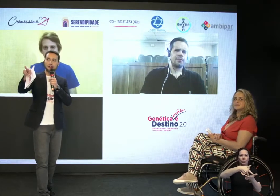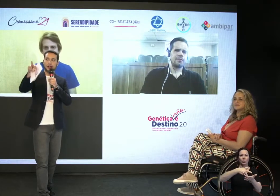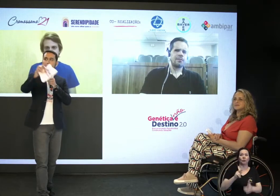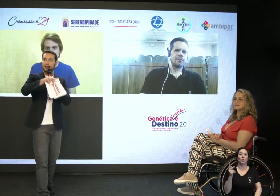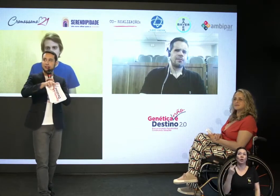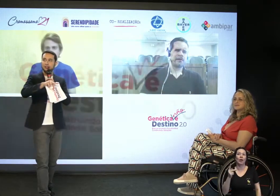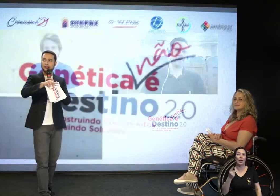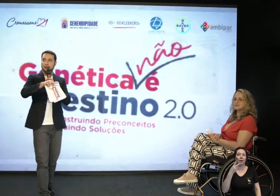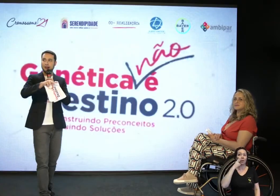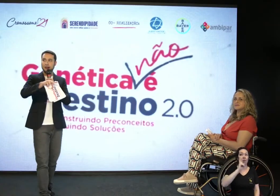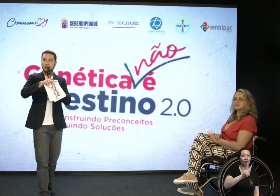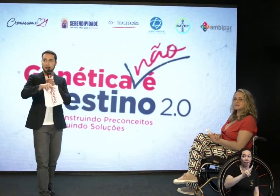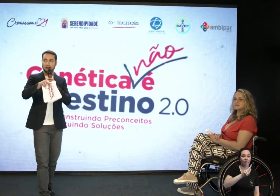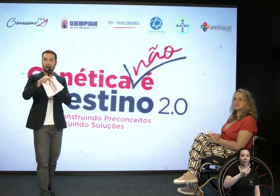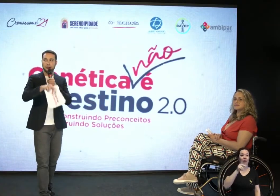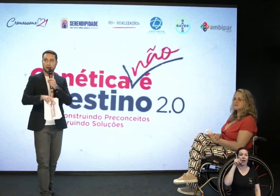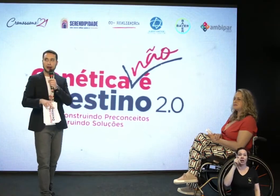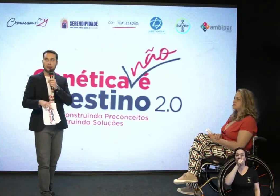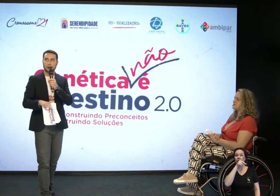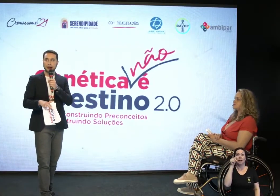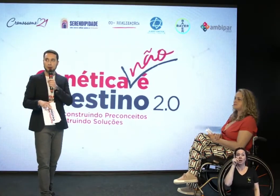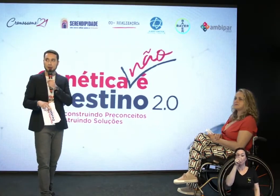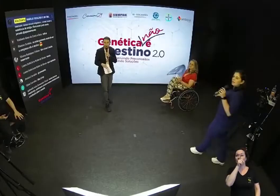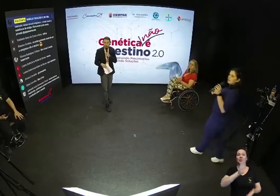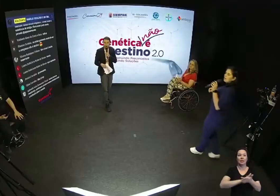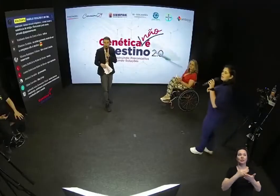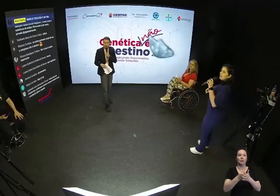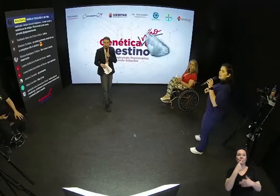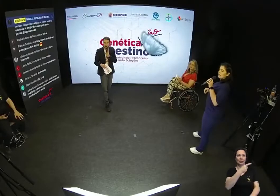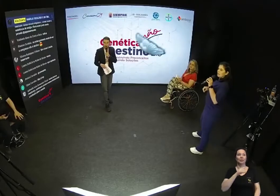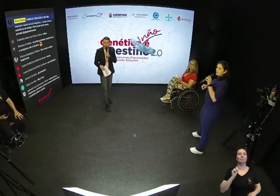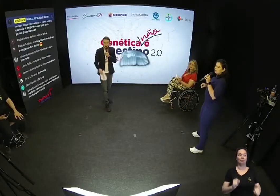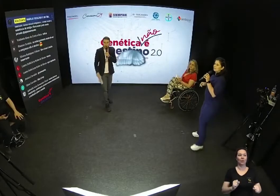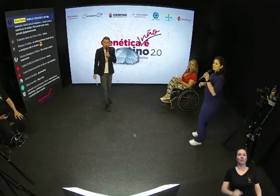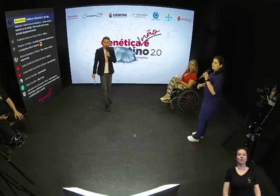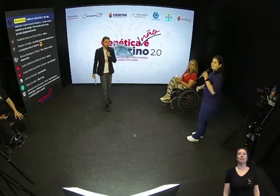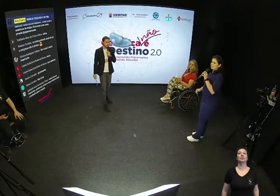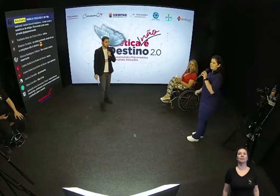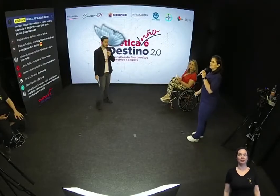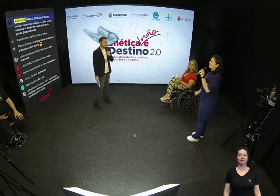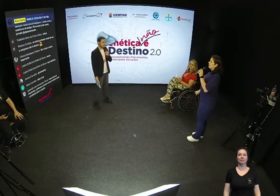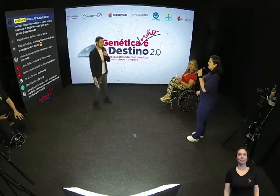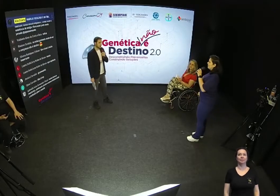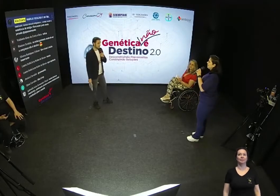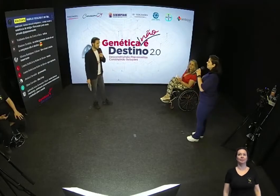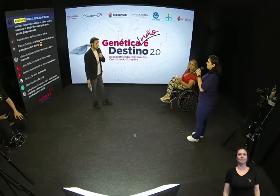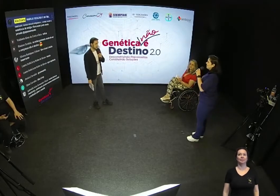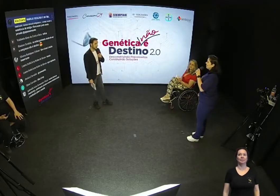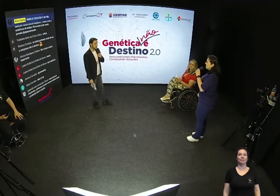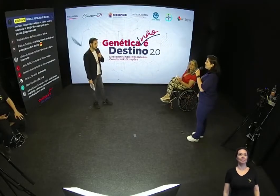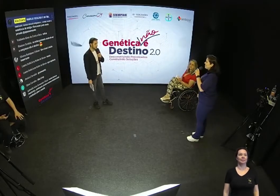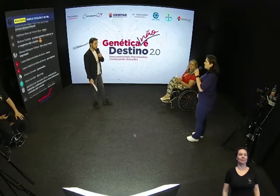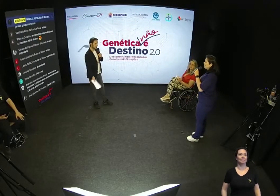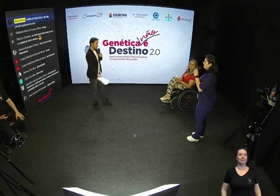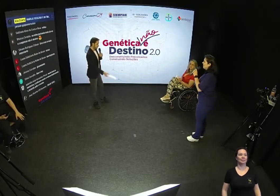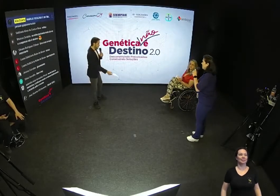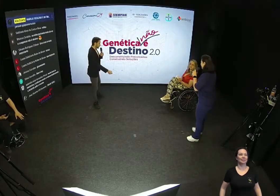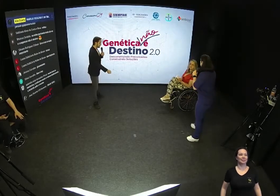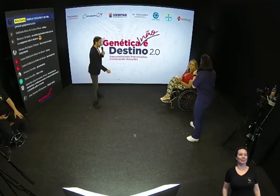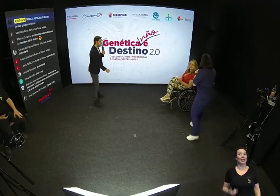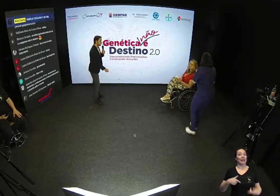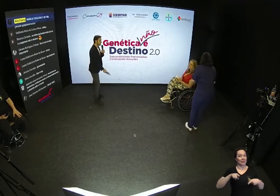enxergar a Letícia e a Letícia interpretar para ele, pode ser? Vamos fazer assim? A gente resolve.